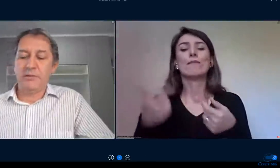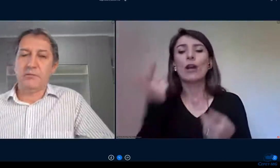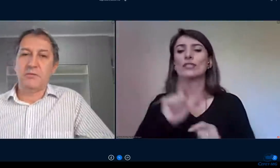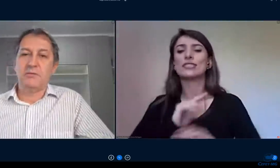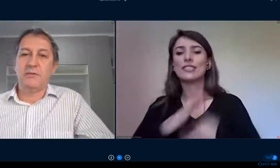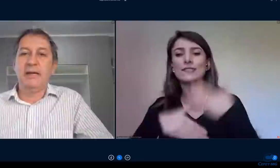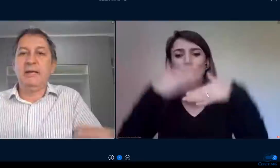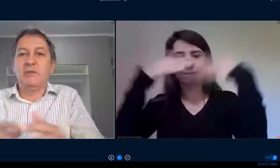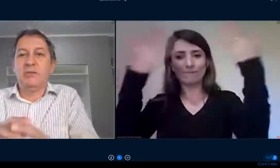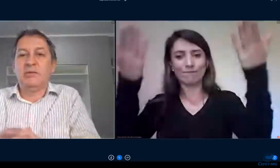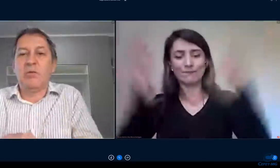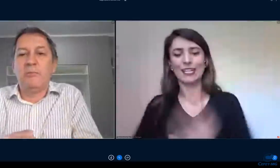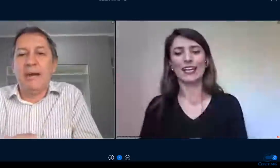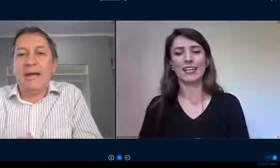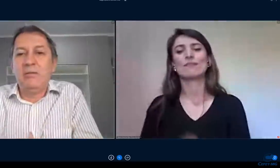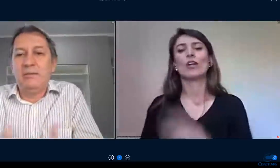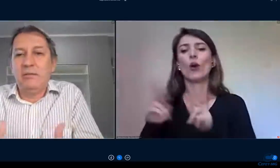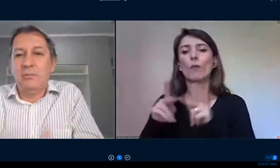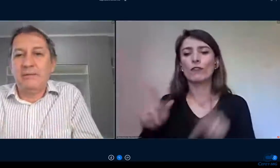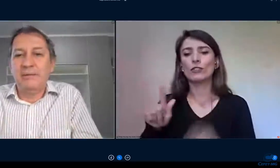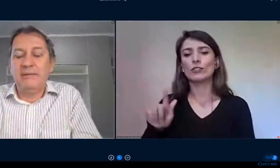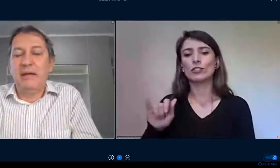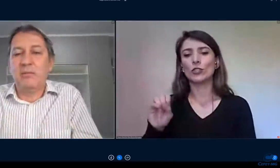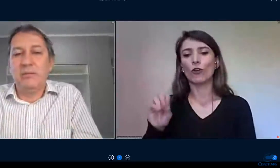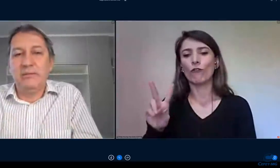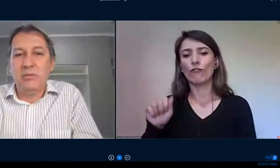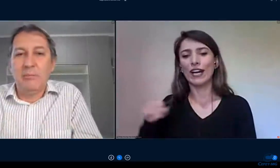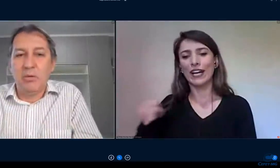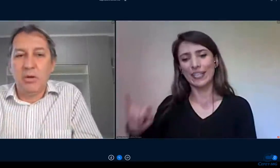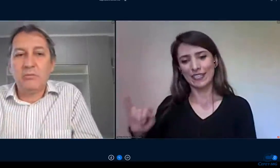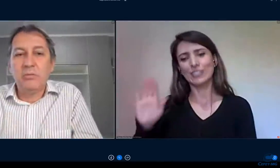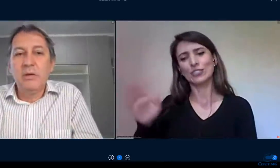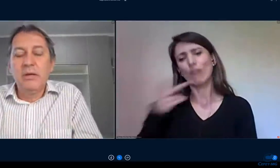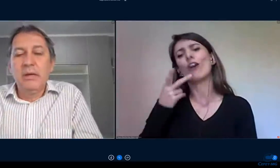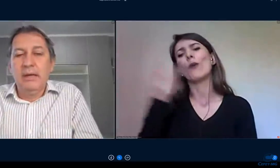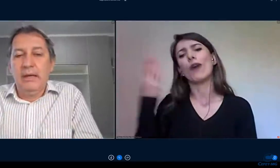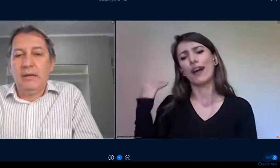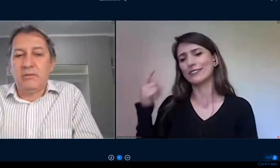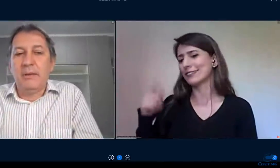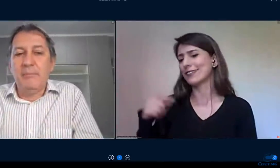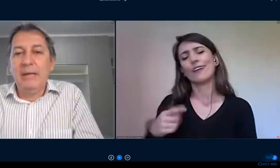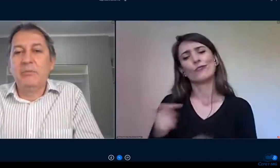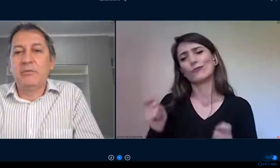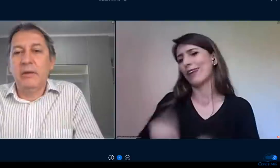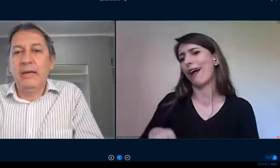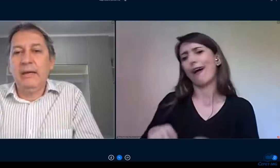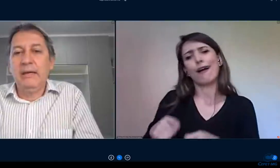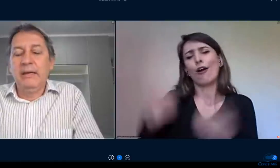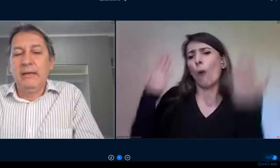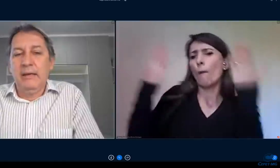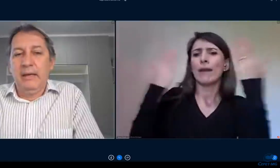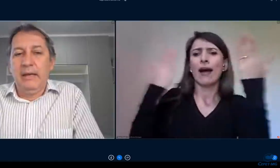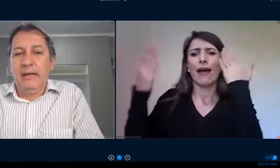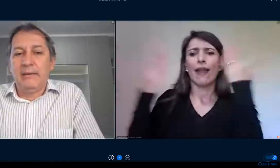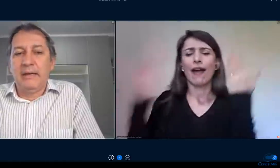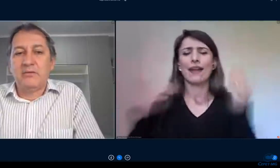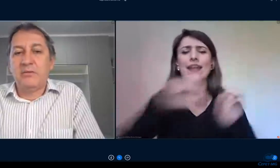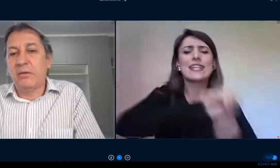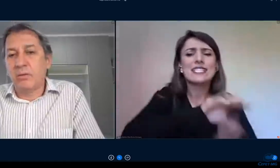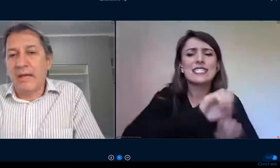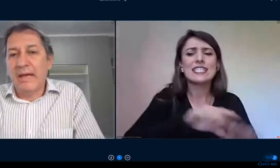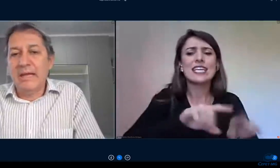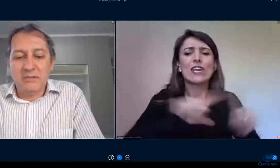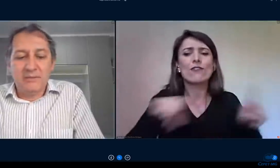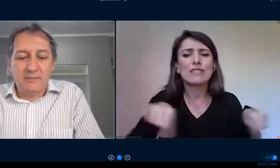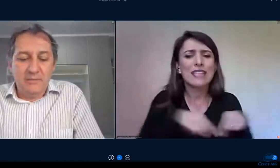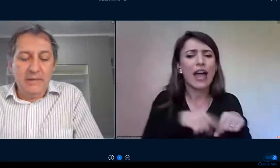disse o professor Giovanni que não se compara o ensino presencial com o ensino remoto nós sabemos não é das